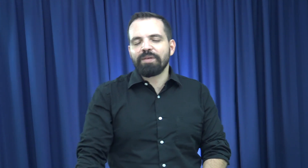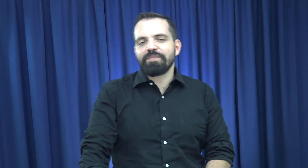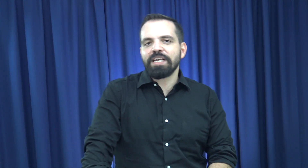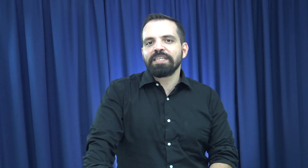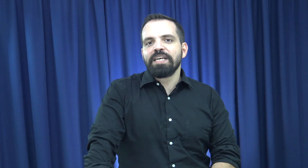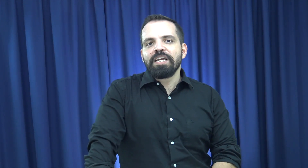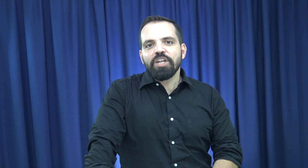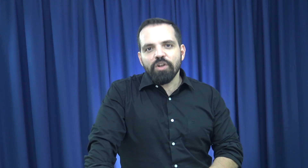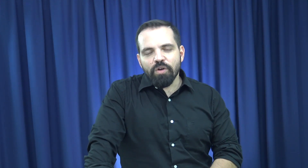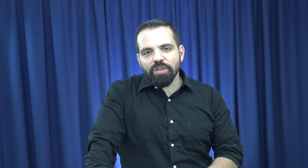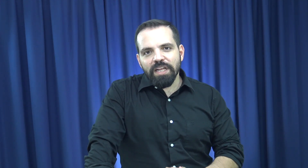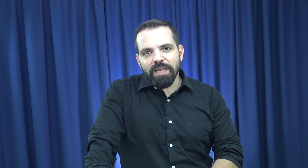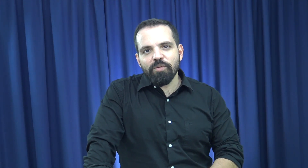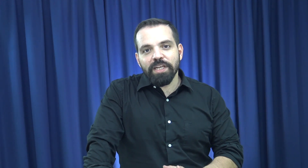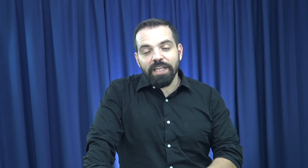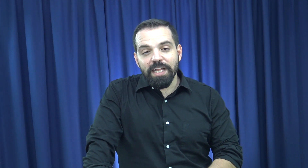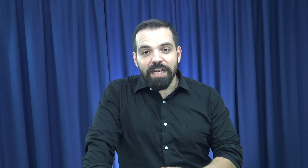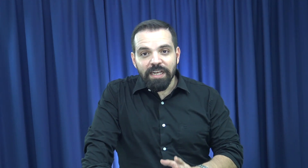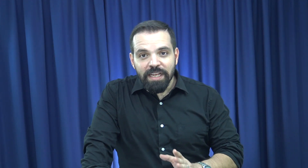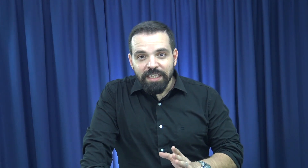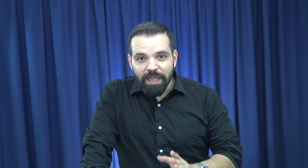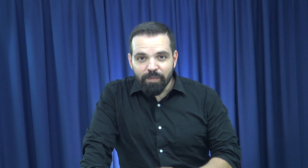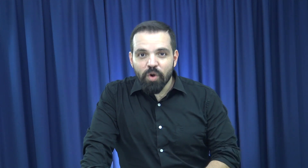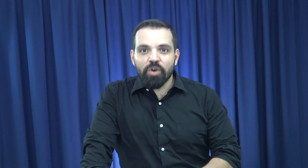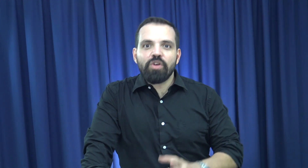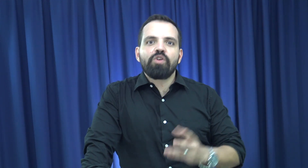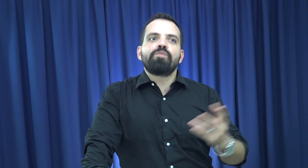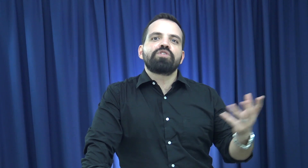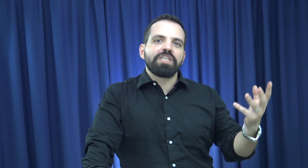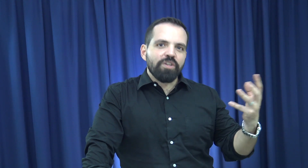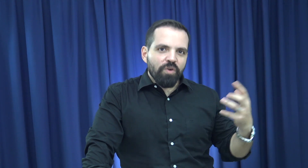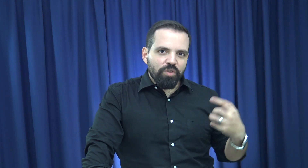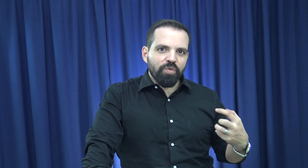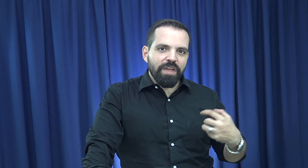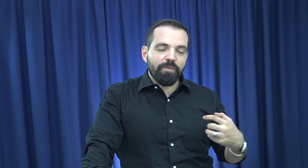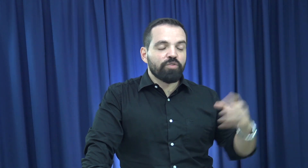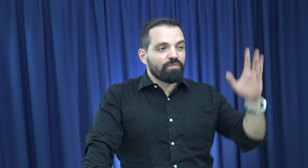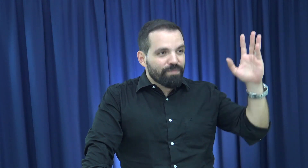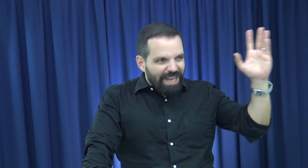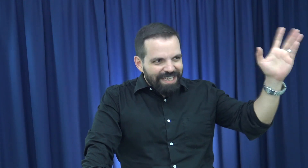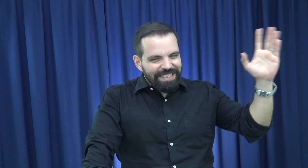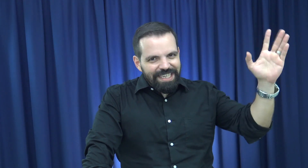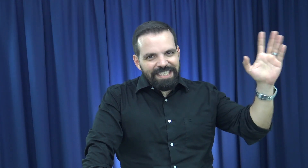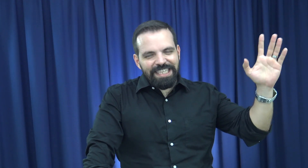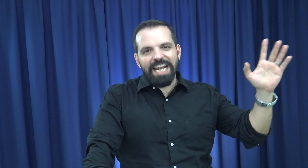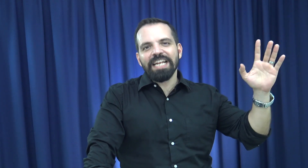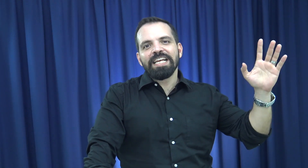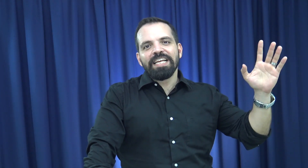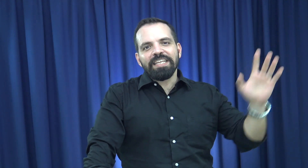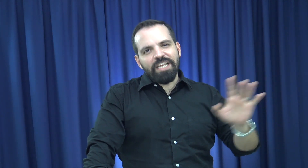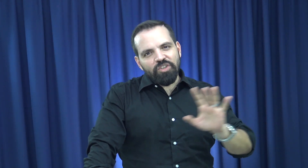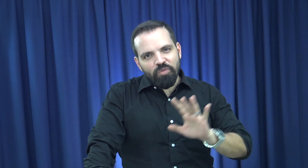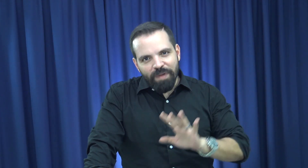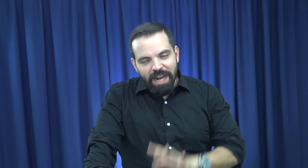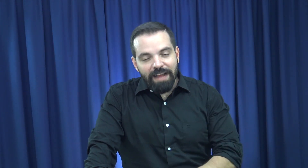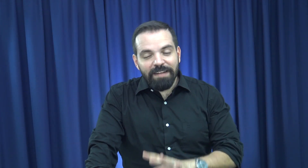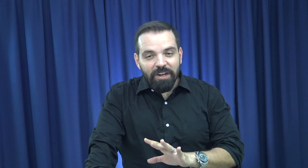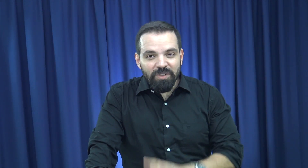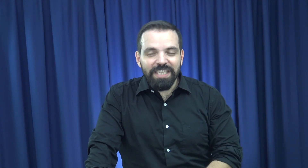también, no tenemos que tener temor como si no tuviéramos un Padre celestial que en su palabra nos